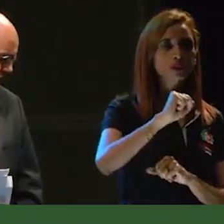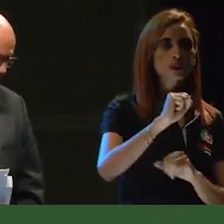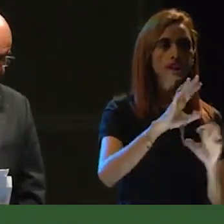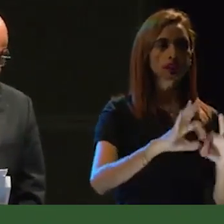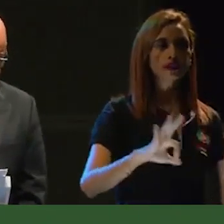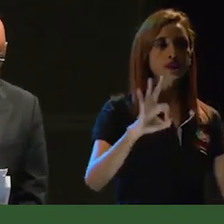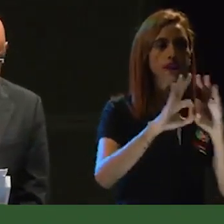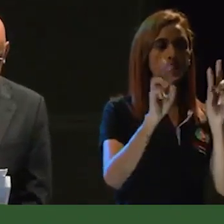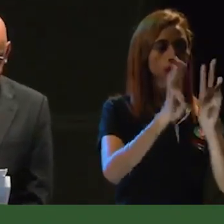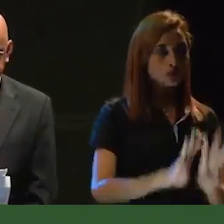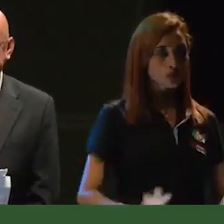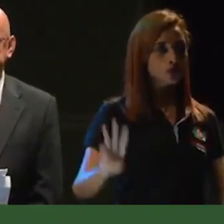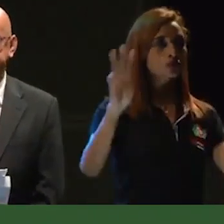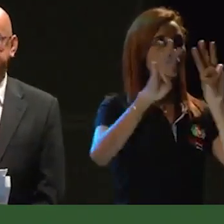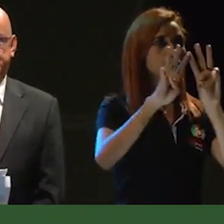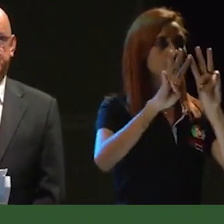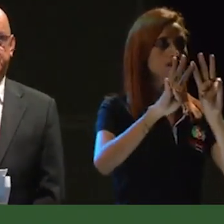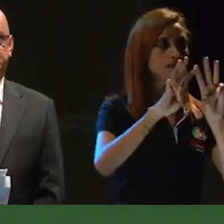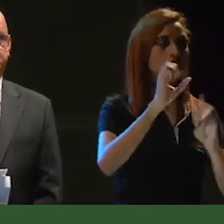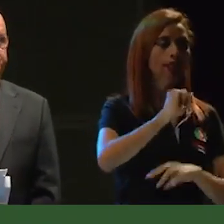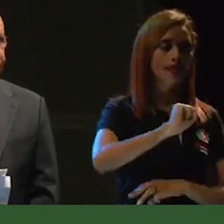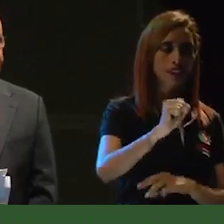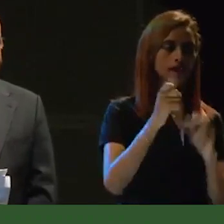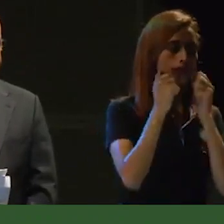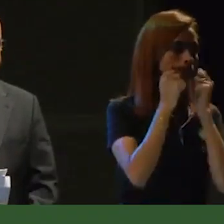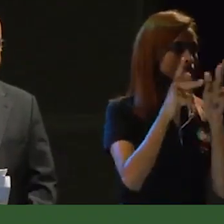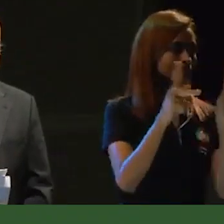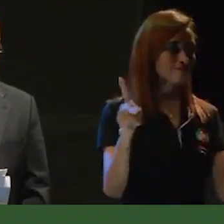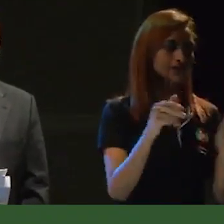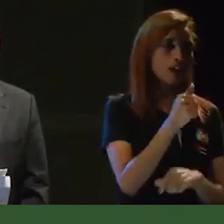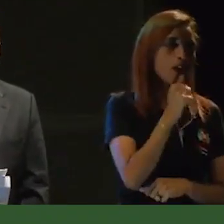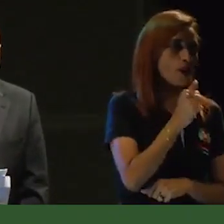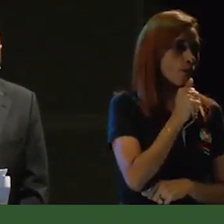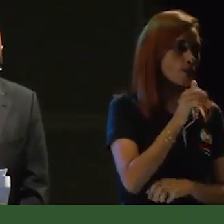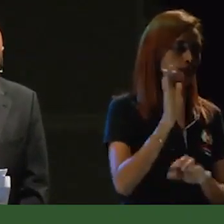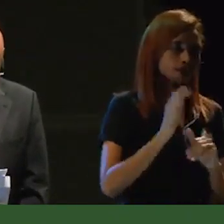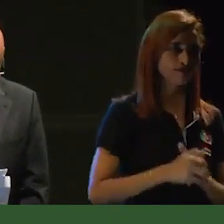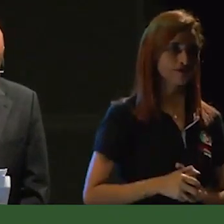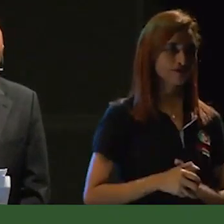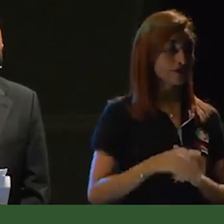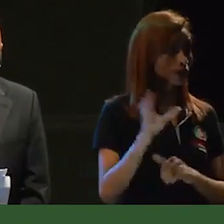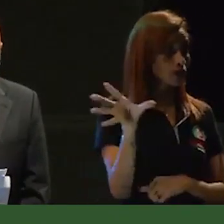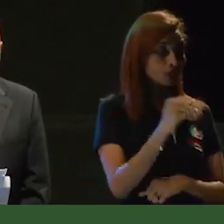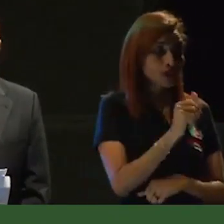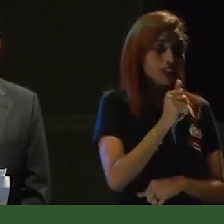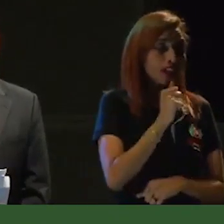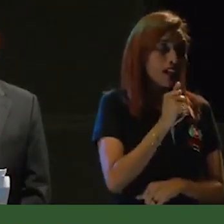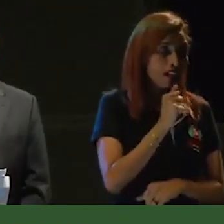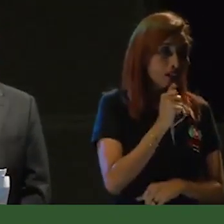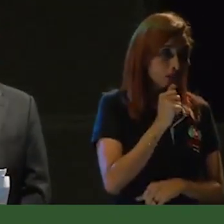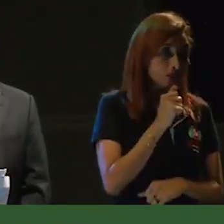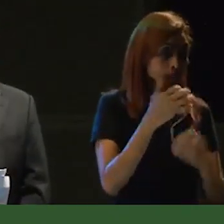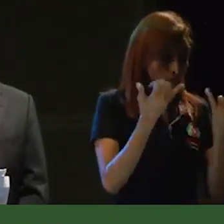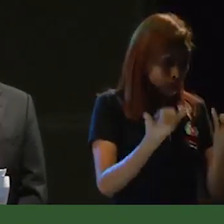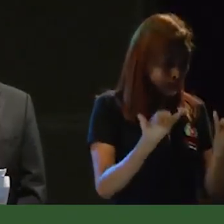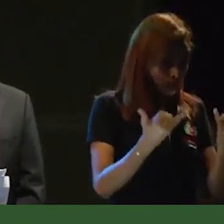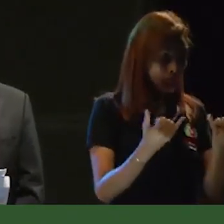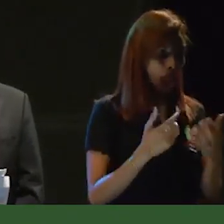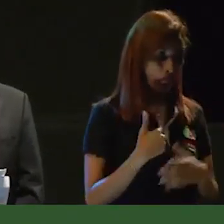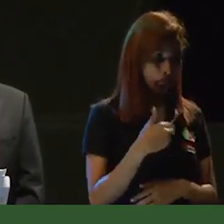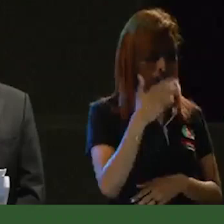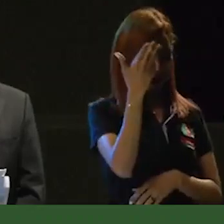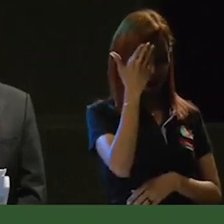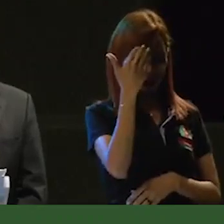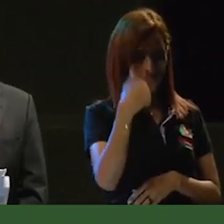por Naciones Unidas, el agua, la condición de los pocos elementos que nosotros todavía hoy contamos